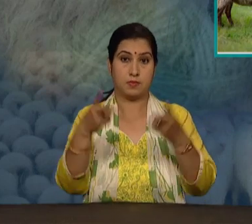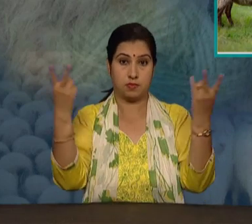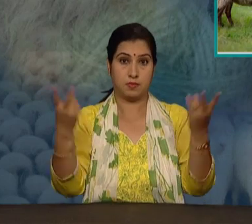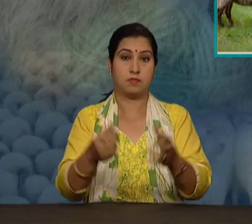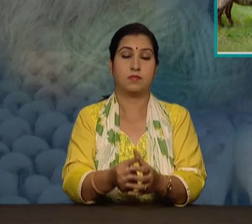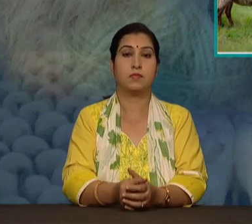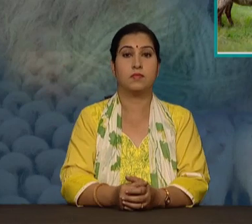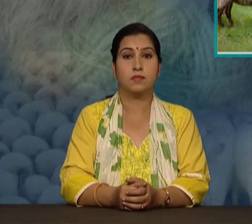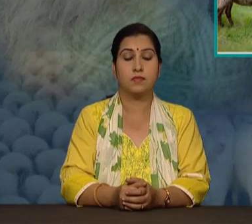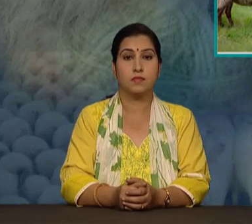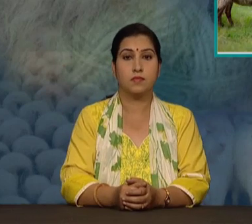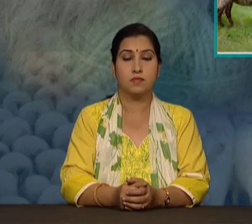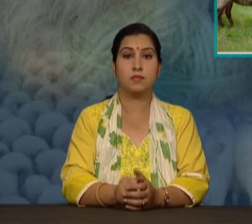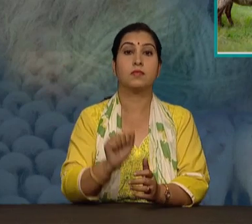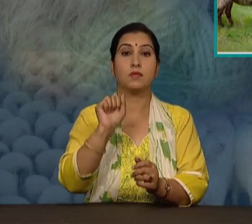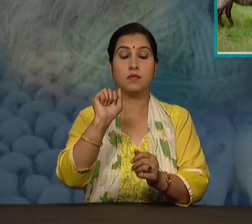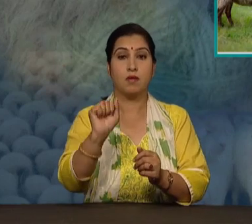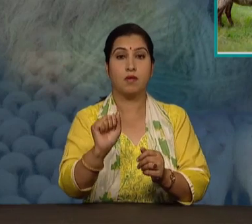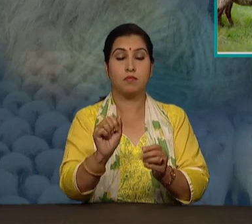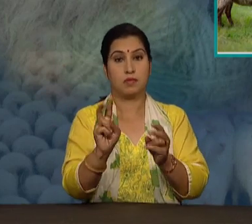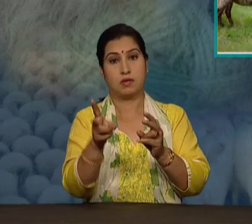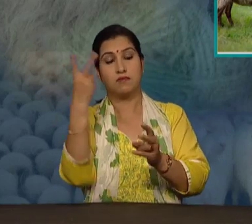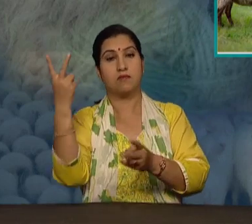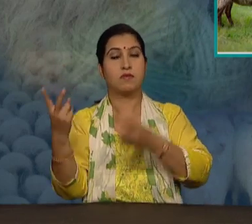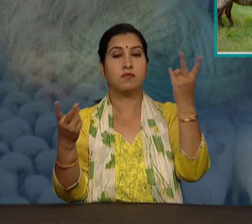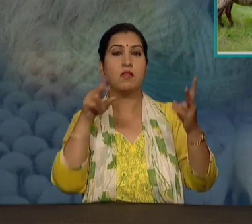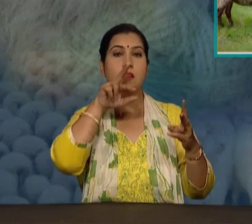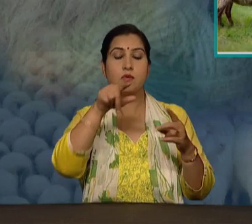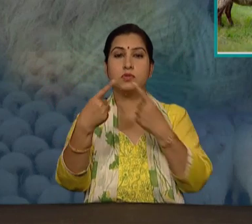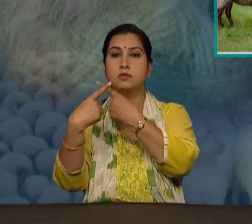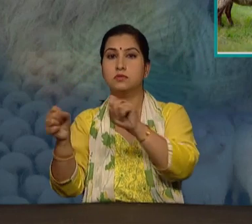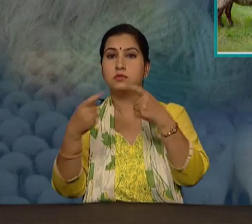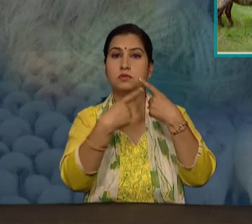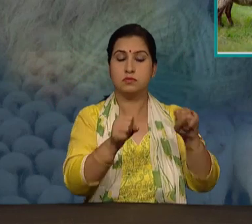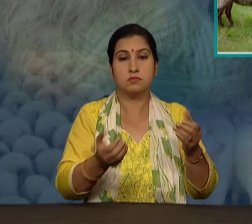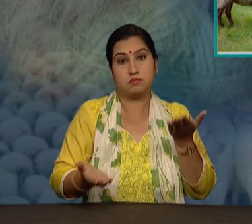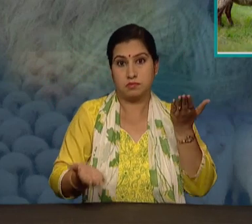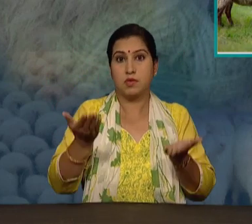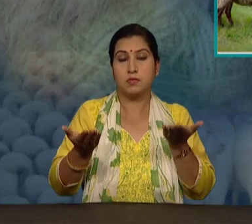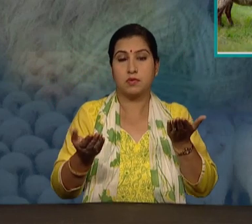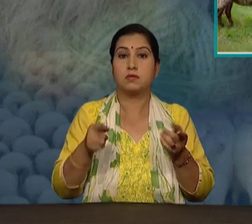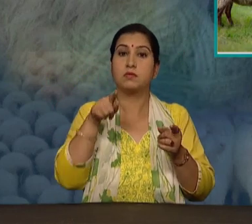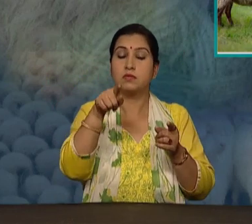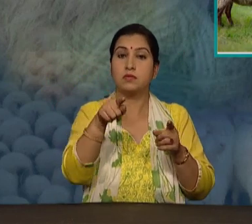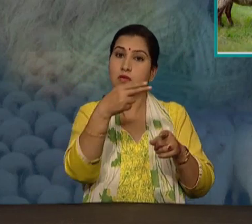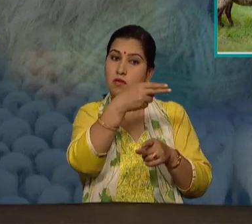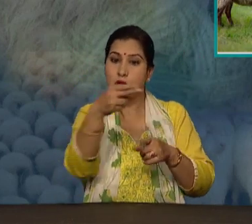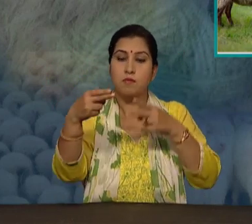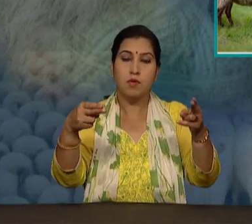आप अन्य क्षेत्रिय भाशाओं में भी इनके नाम जानने का